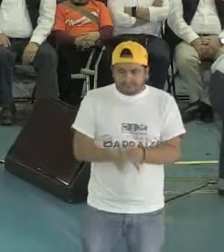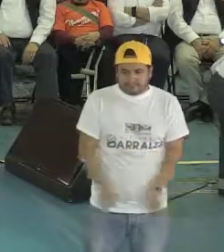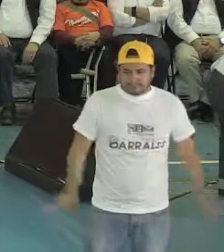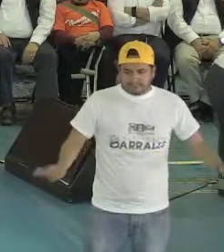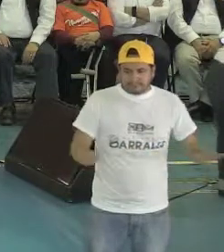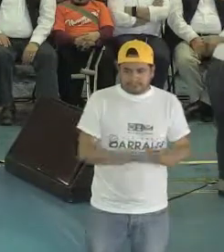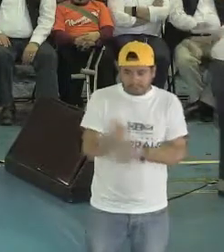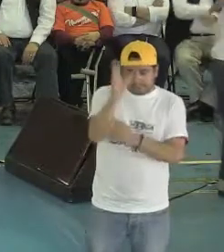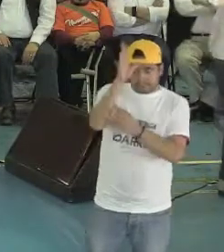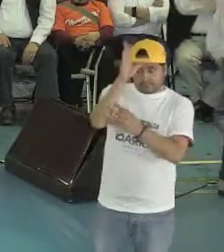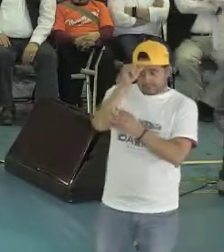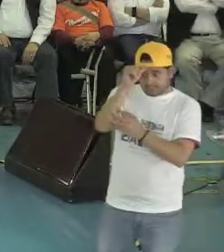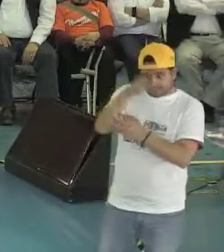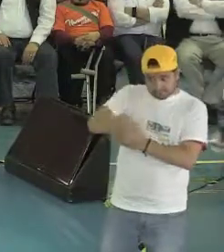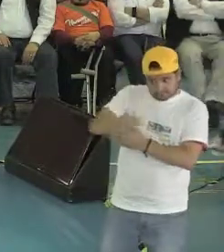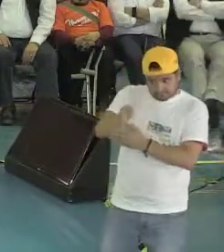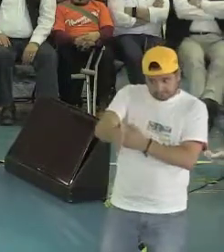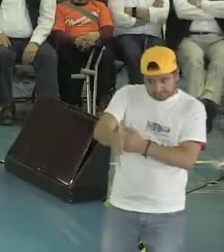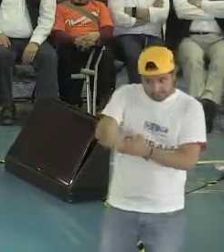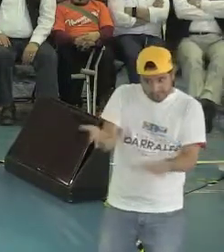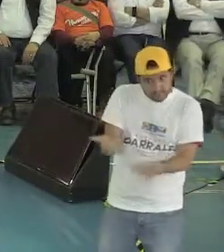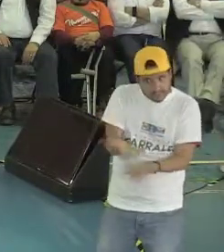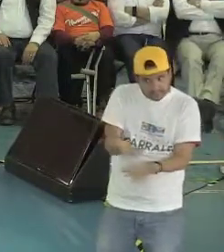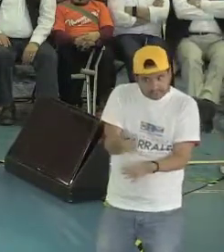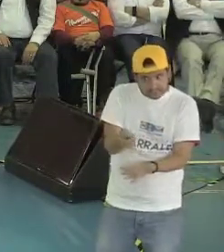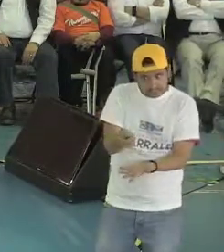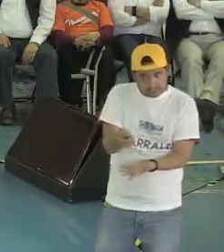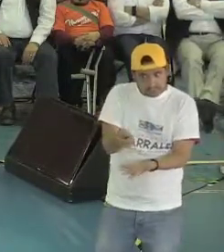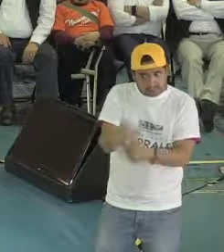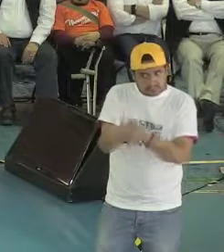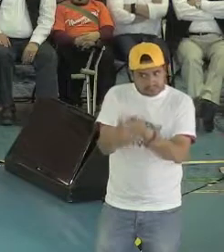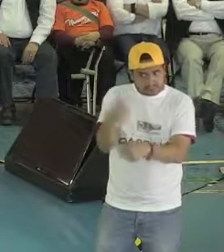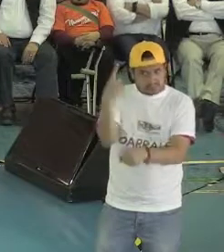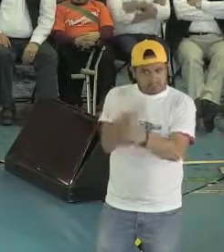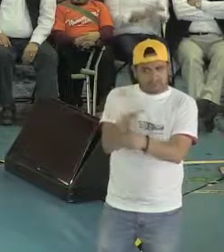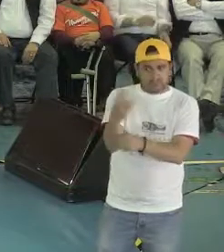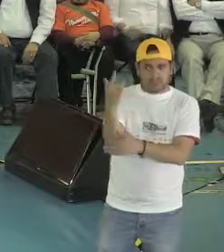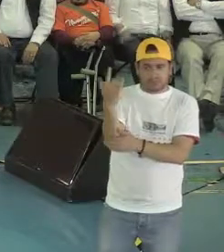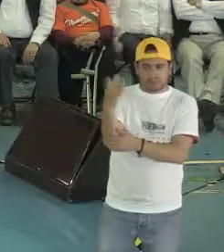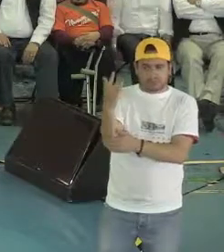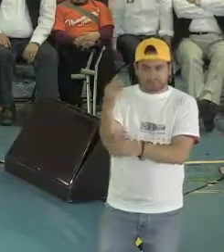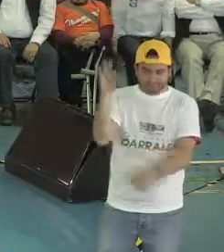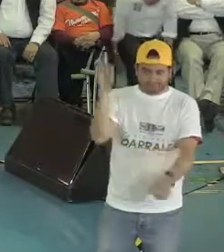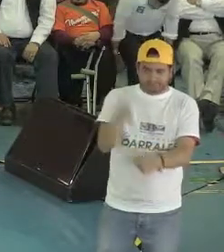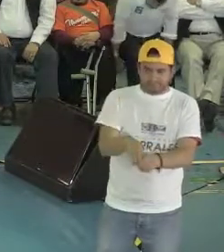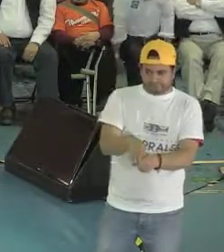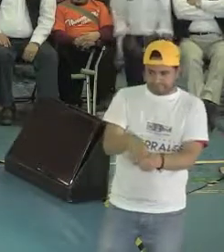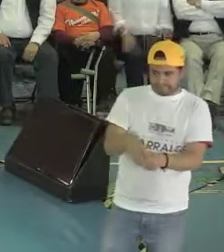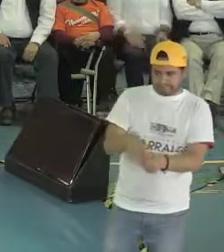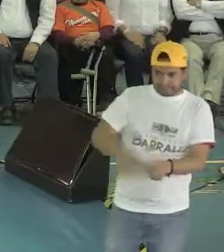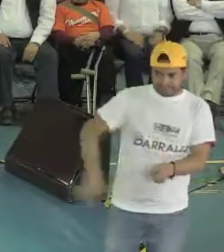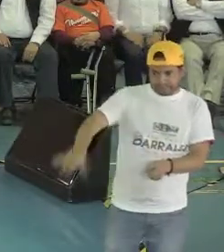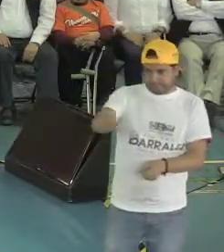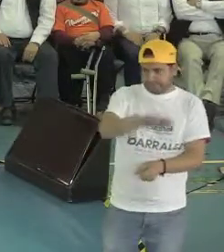decisión que vamos a tomar los capitalinos este primero de julio. Insisto, se trata